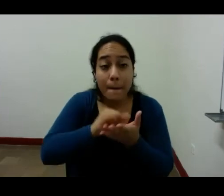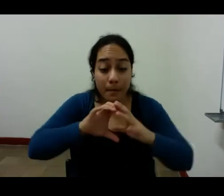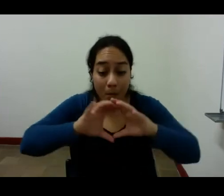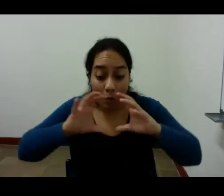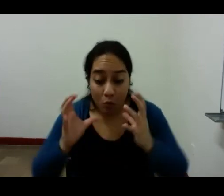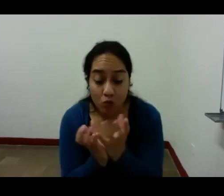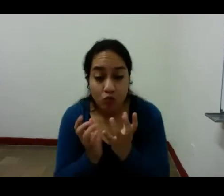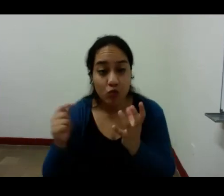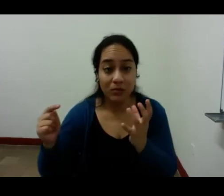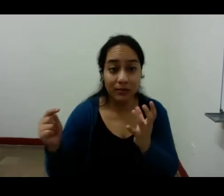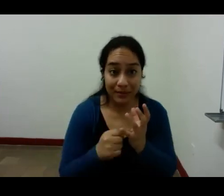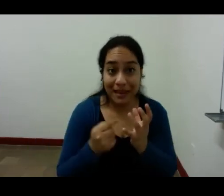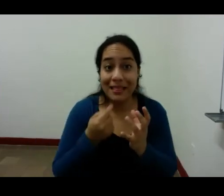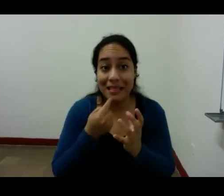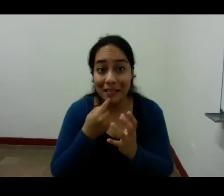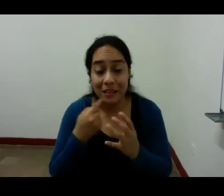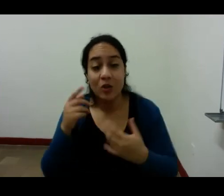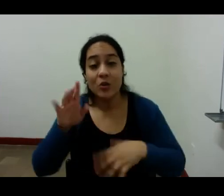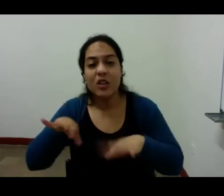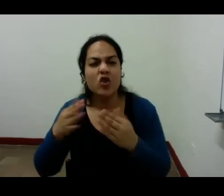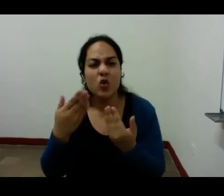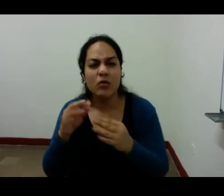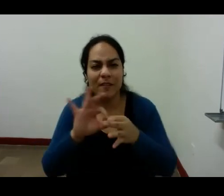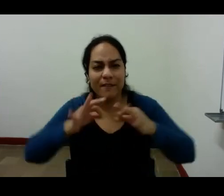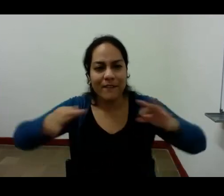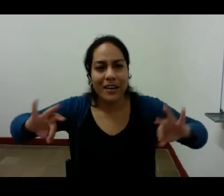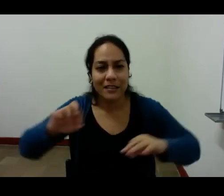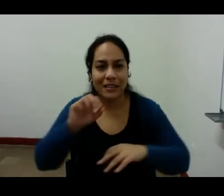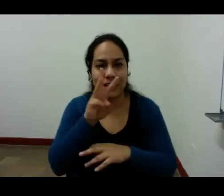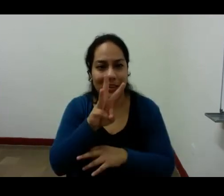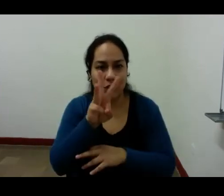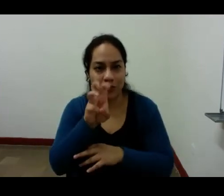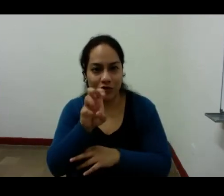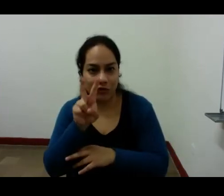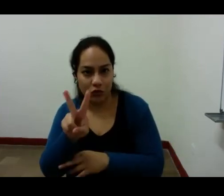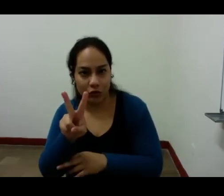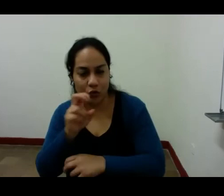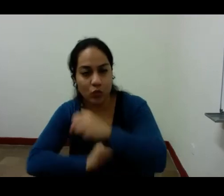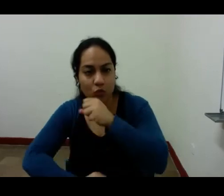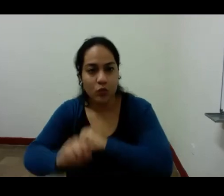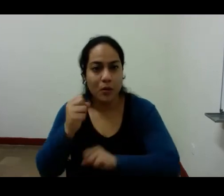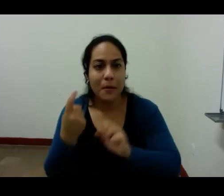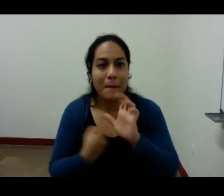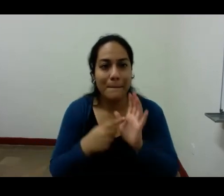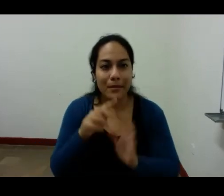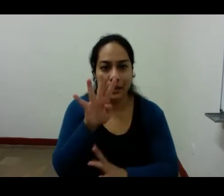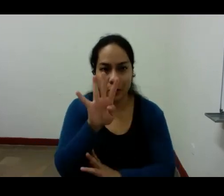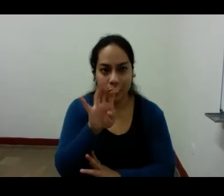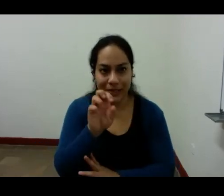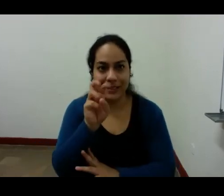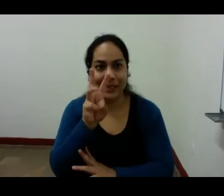el ferramiento 382 del año 1932